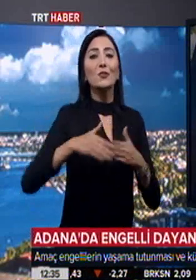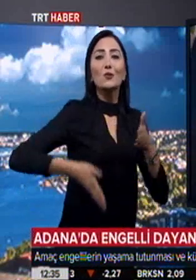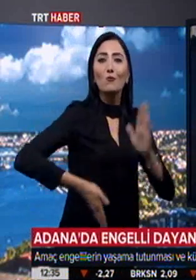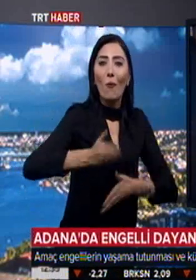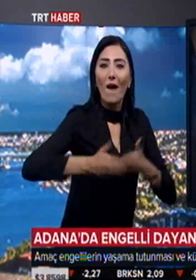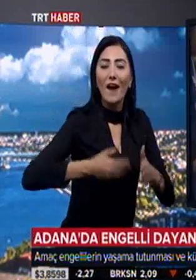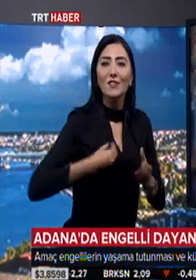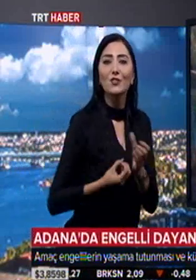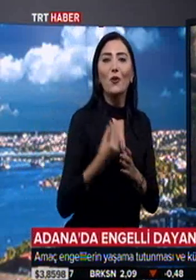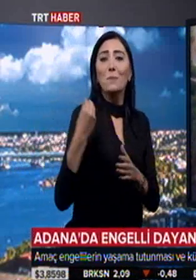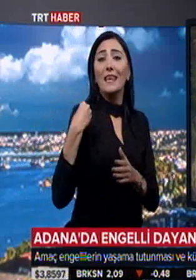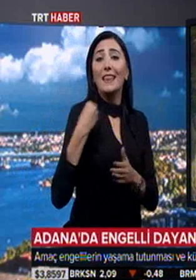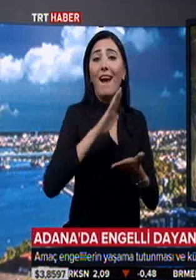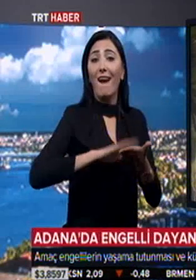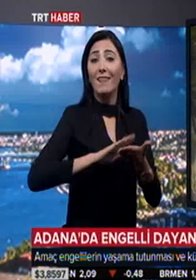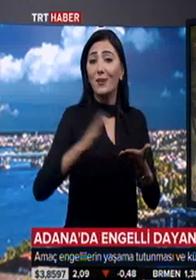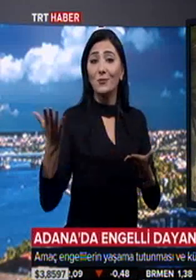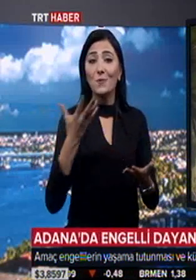çıkıyorum. Yeni arkadaşlar edindim.